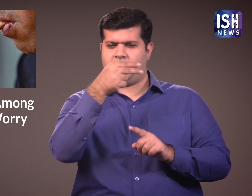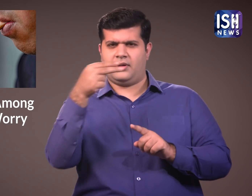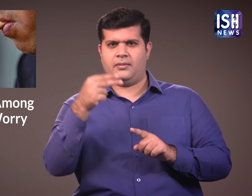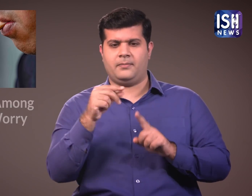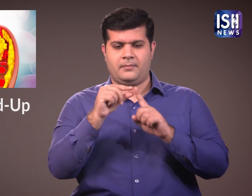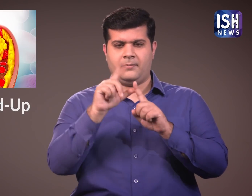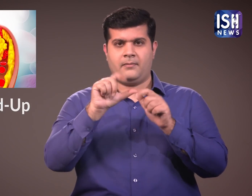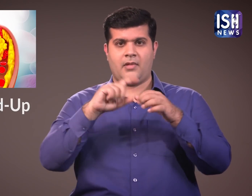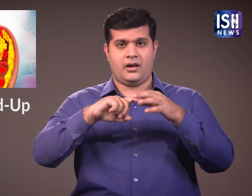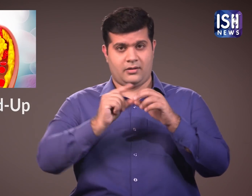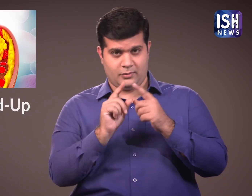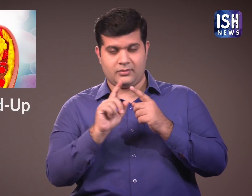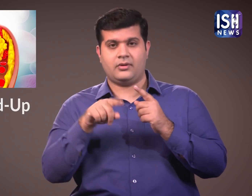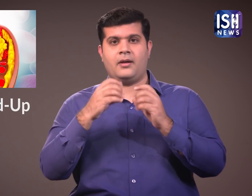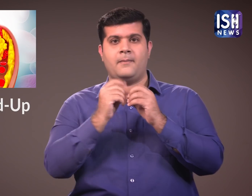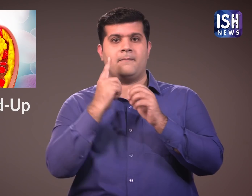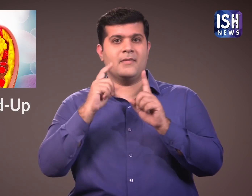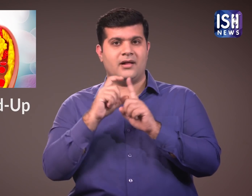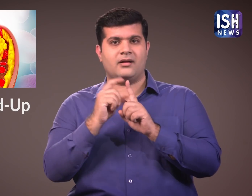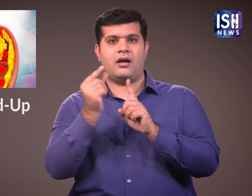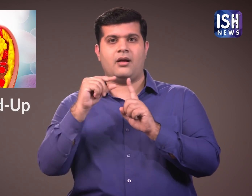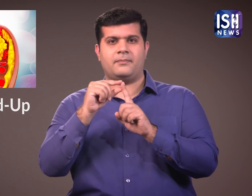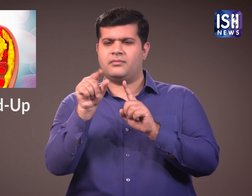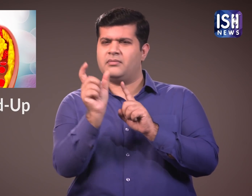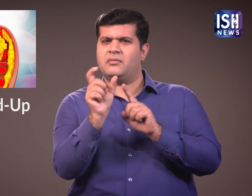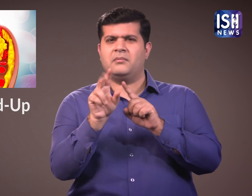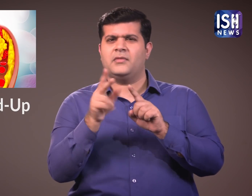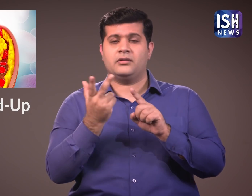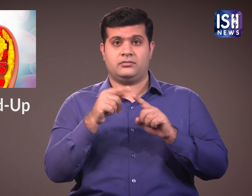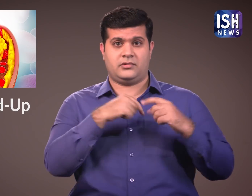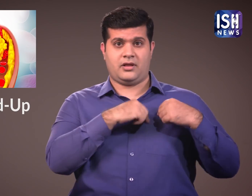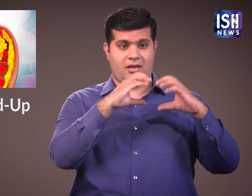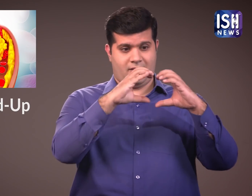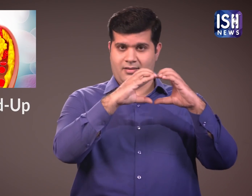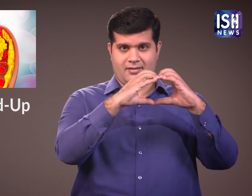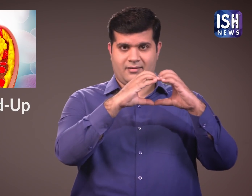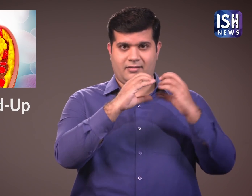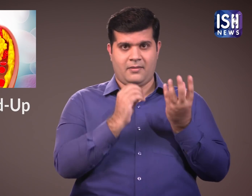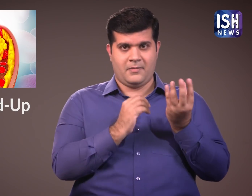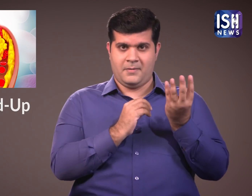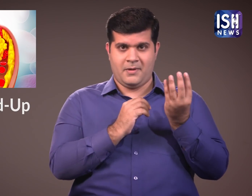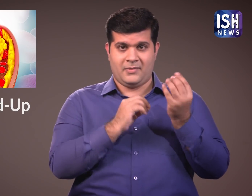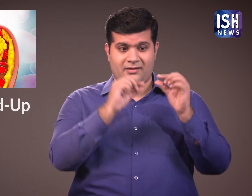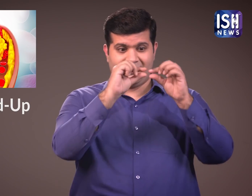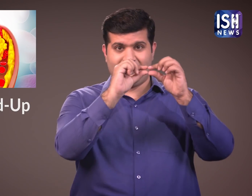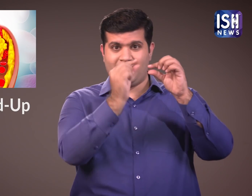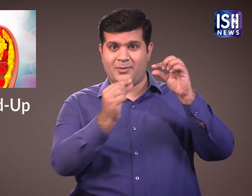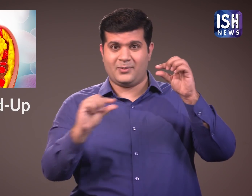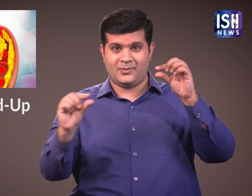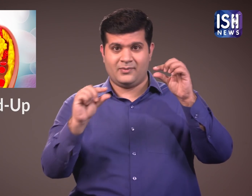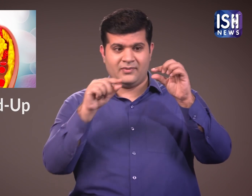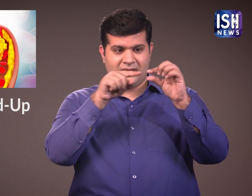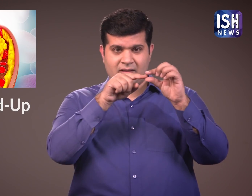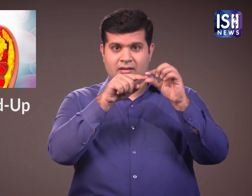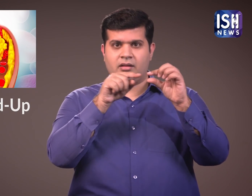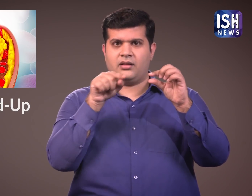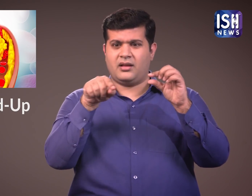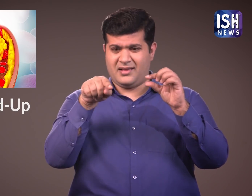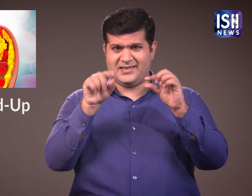और स्वास्थेकर पदाद खाने से प्लाक का निर्मान हो सकता है जो दिल के दौरे का कारण बनने वाली धमनियों को अवरुद कर